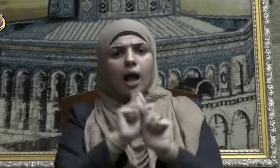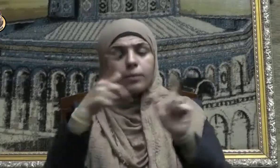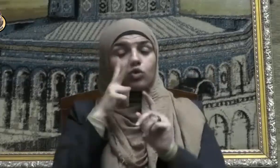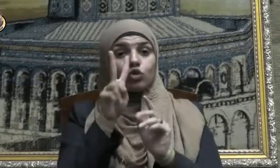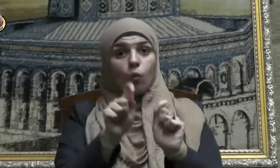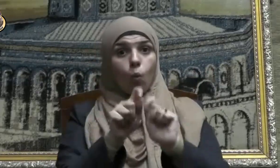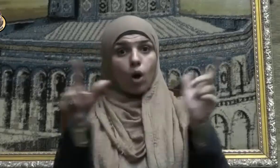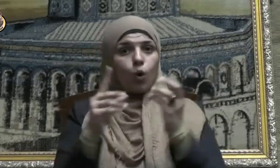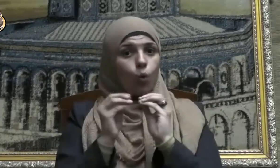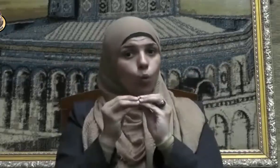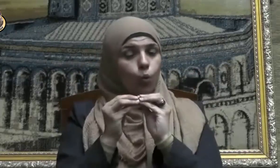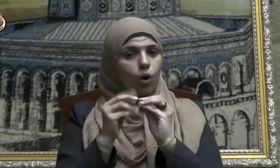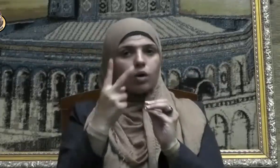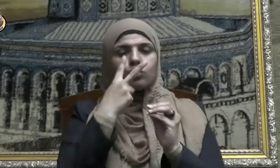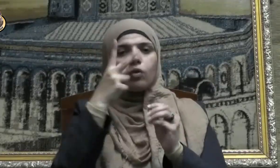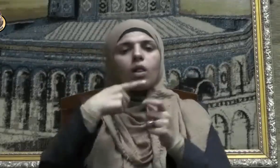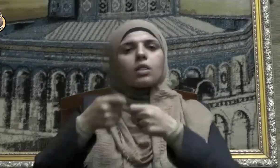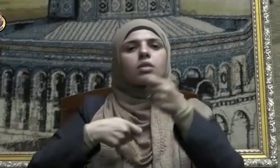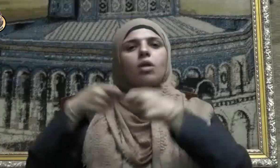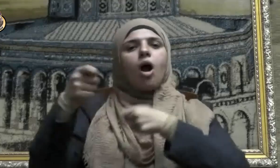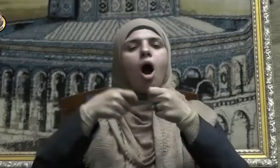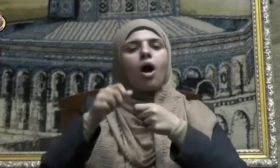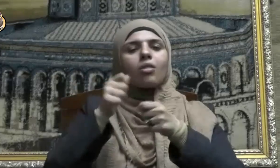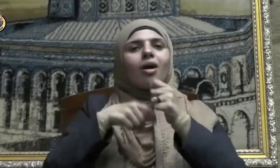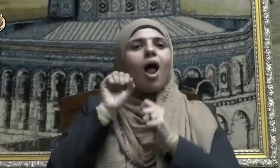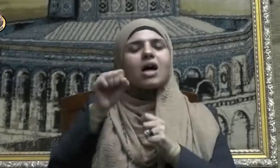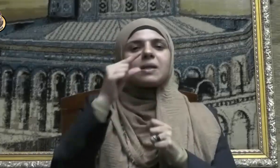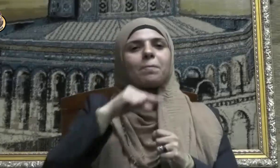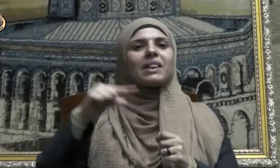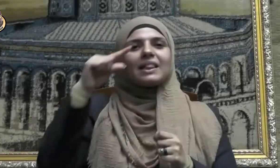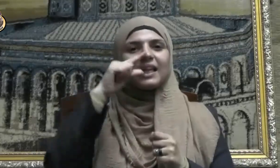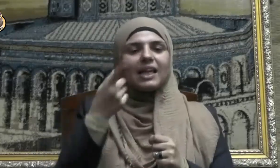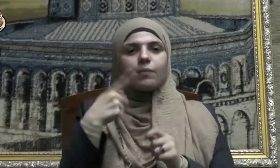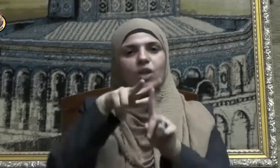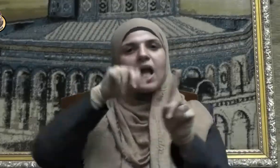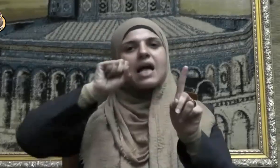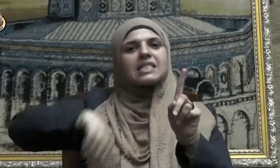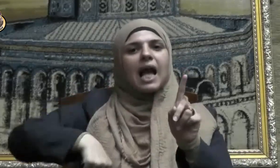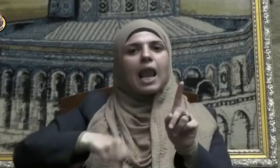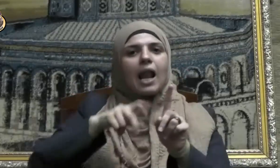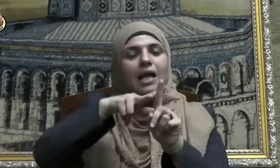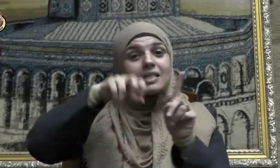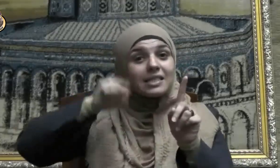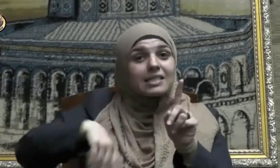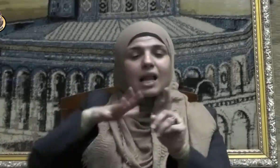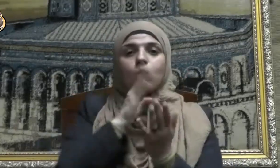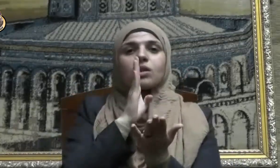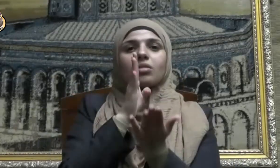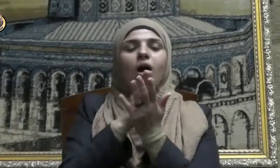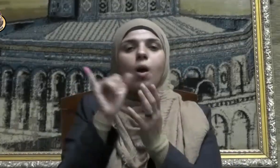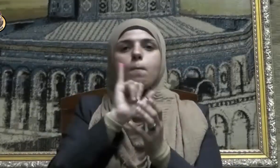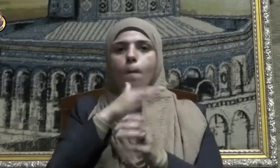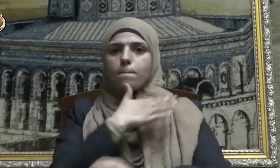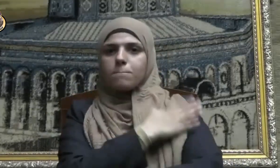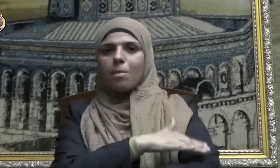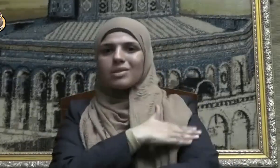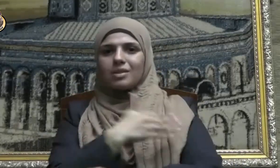المتاجرة بالدين واستغلاله لتحقيق مصالح الجماعات التي